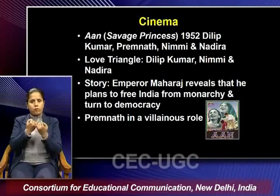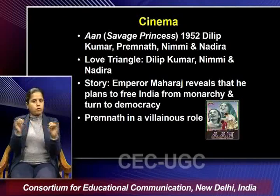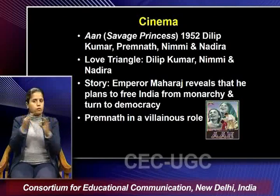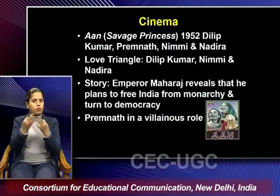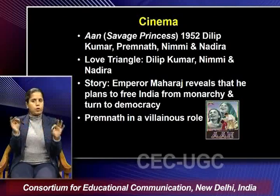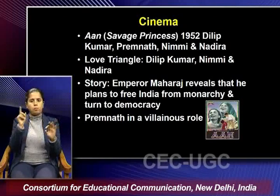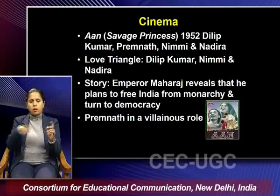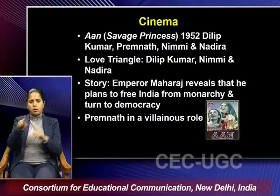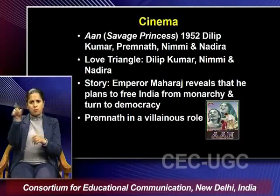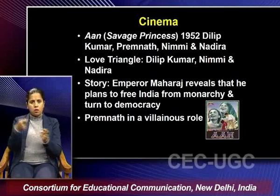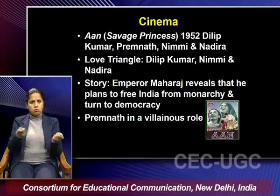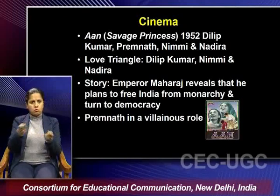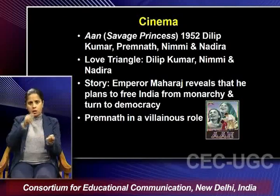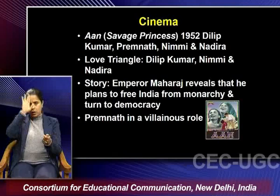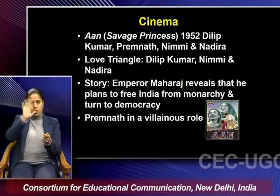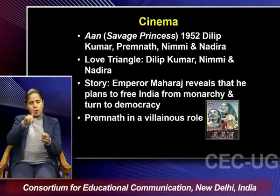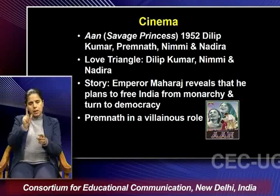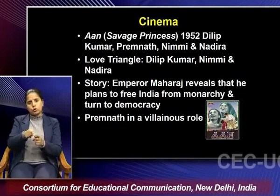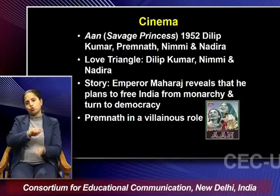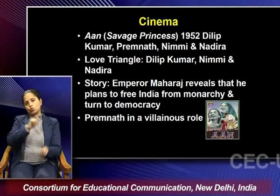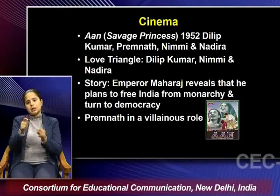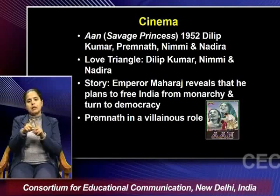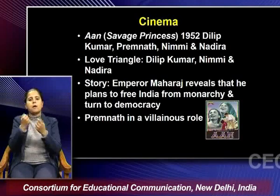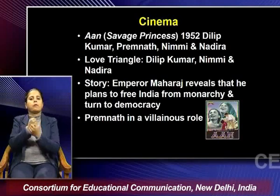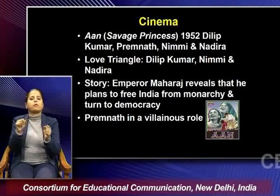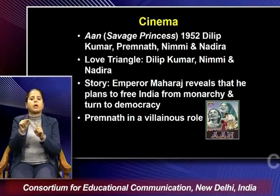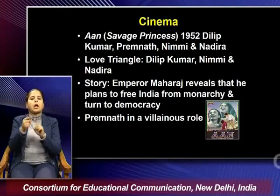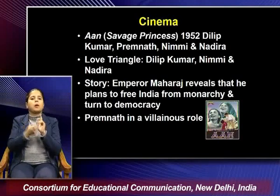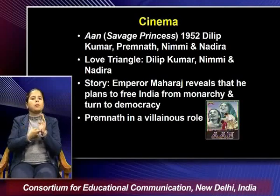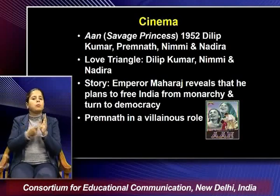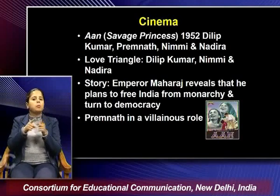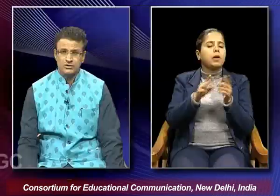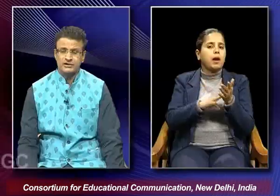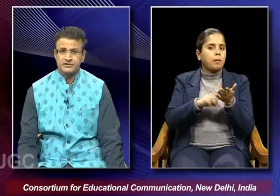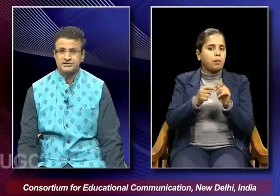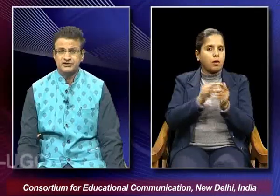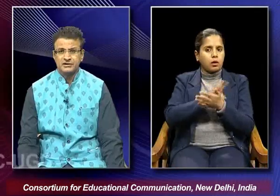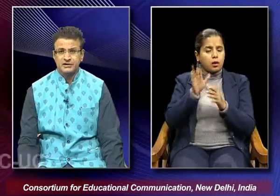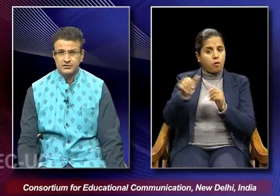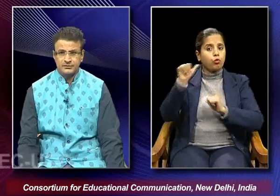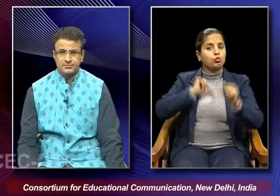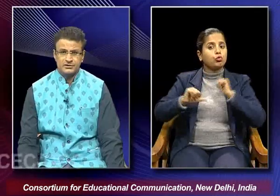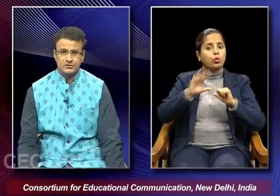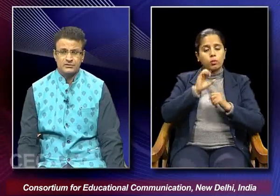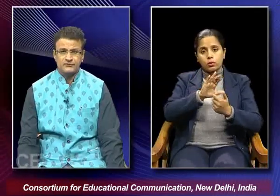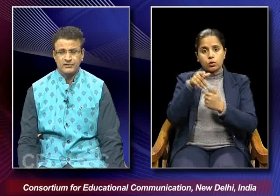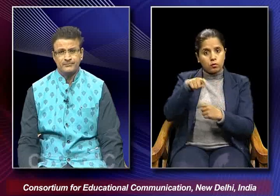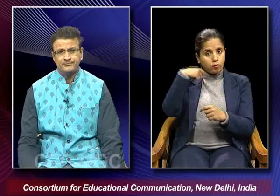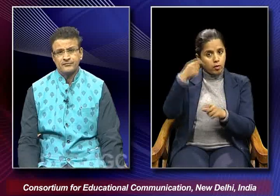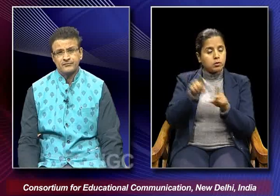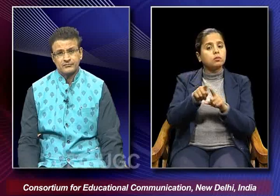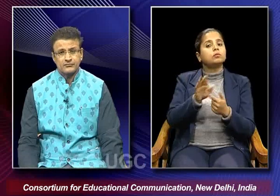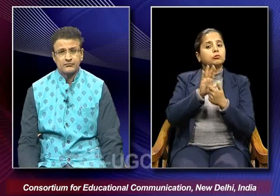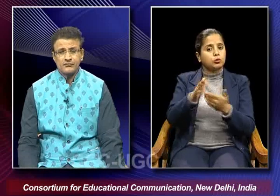and turn to democracy and premnath is shown in a villainous role in this particular film